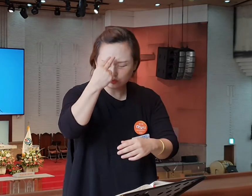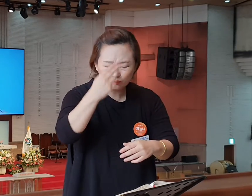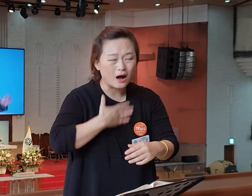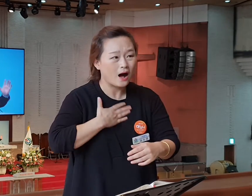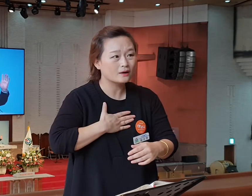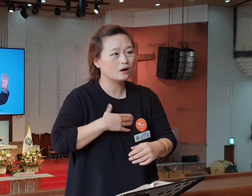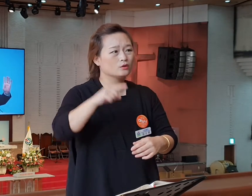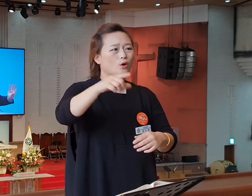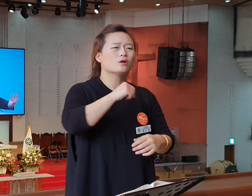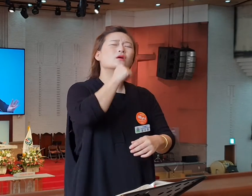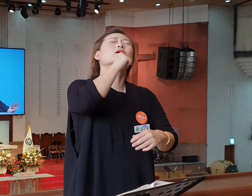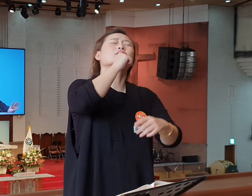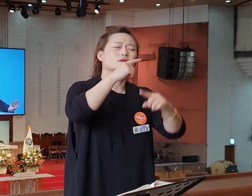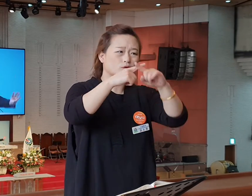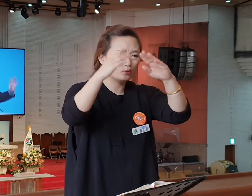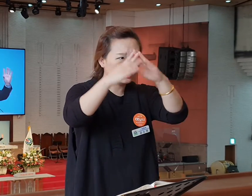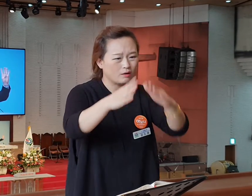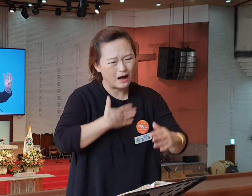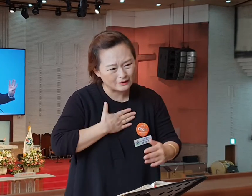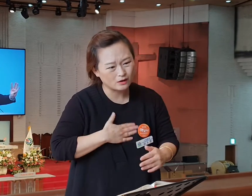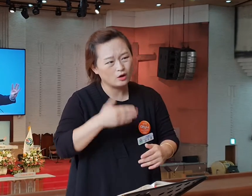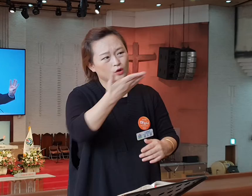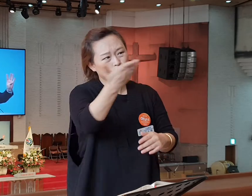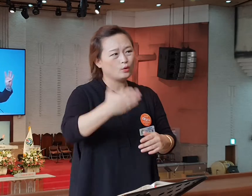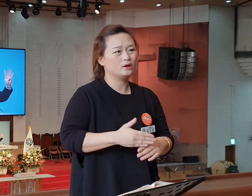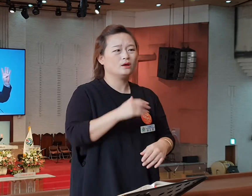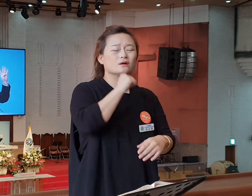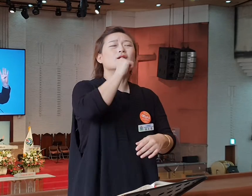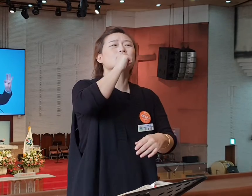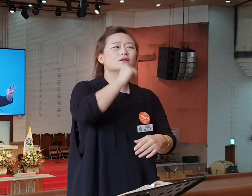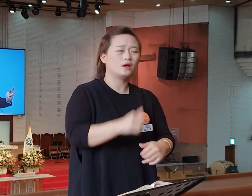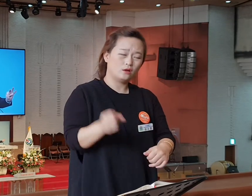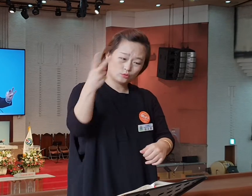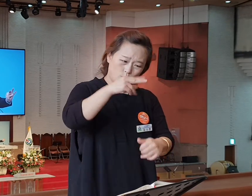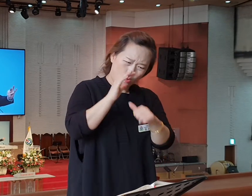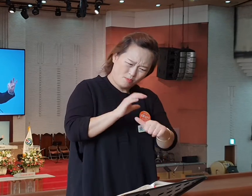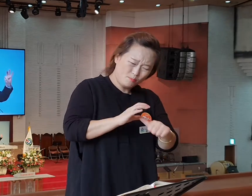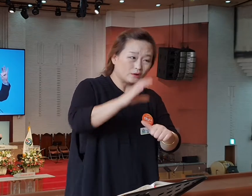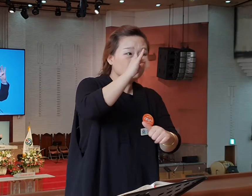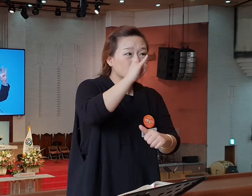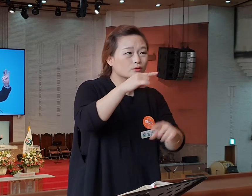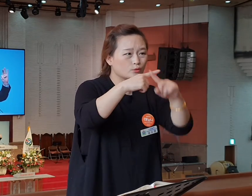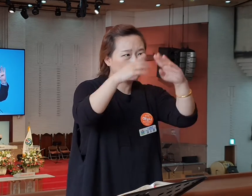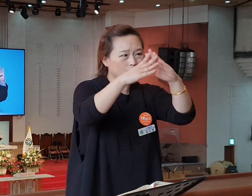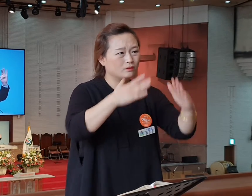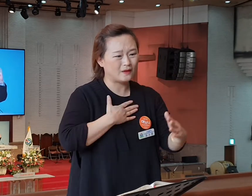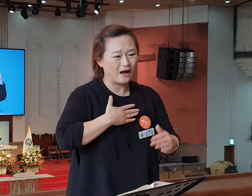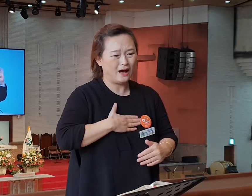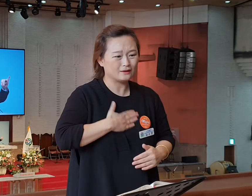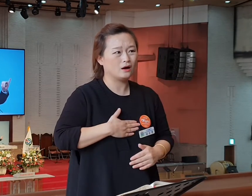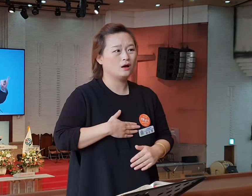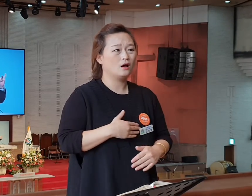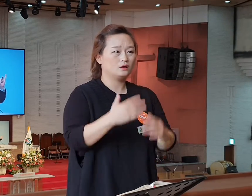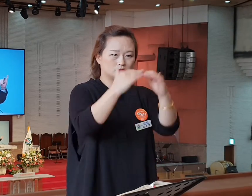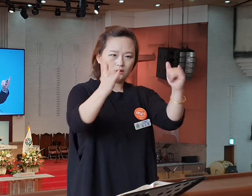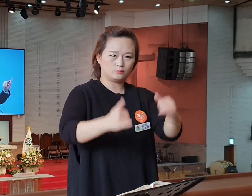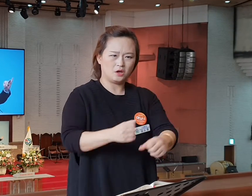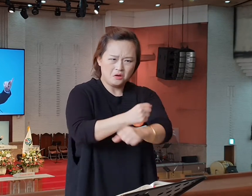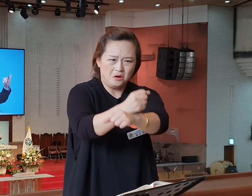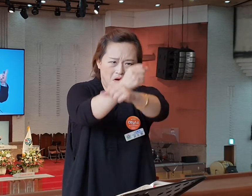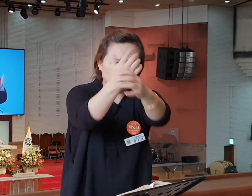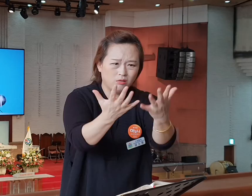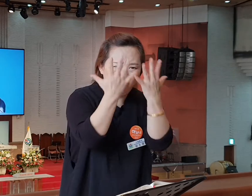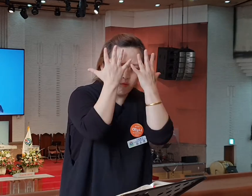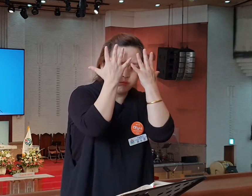안다. 가난한 교회에 서머나입니다. 가난한 교회만 아니라 핏방이 있어요. 사람들이 막 가두다가 옥에 가두는 일들이 있는데